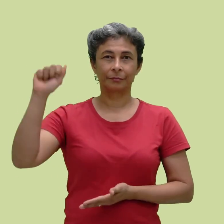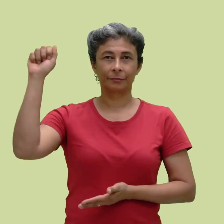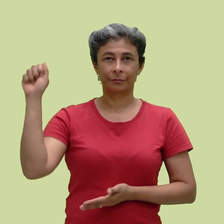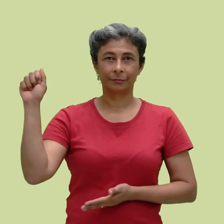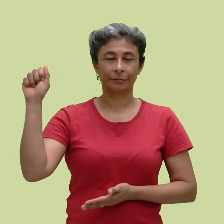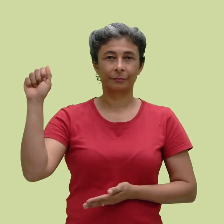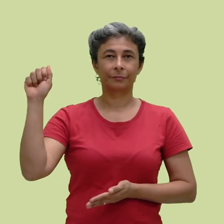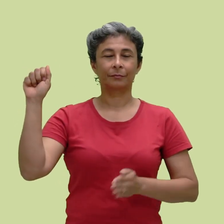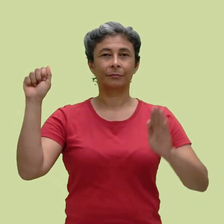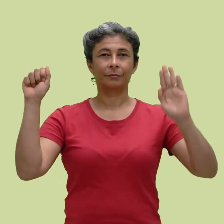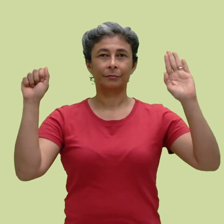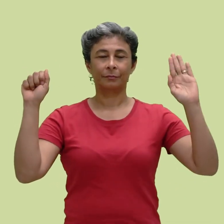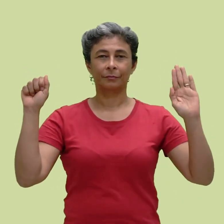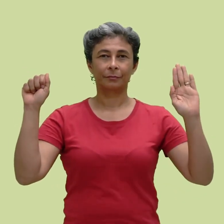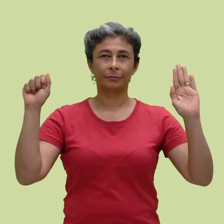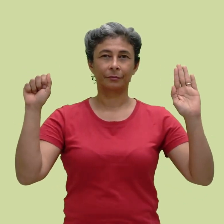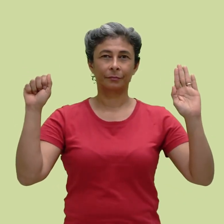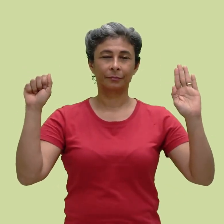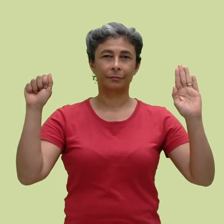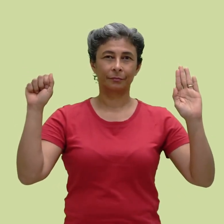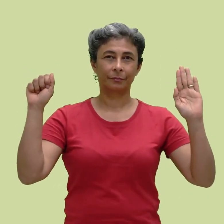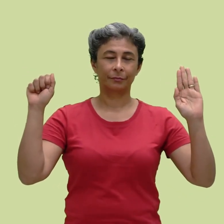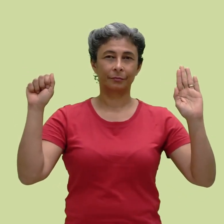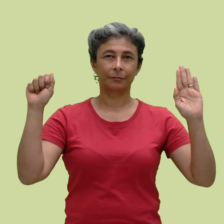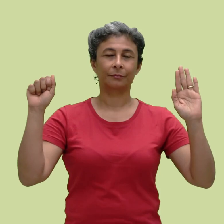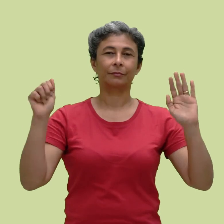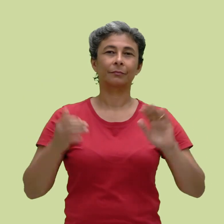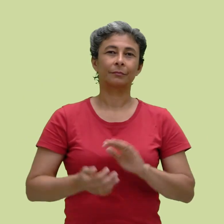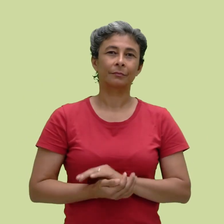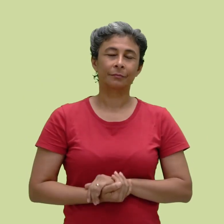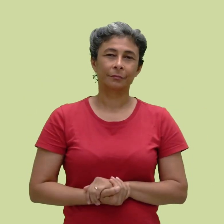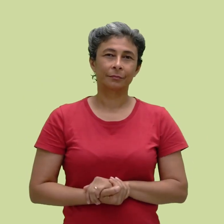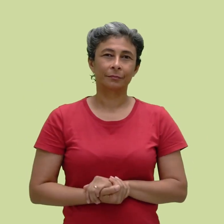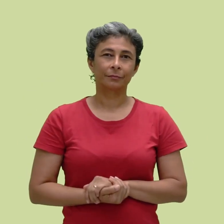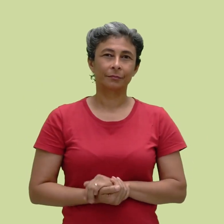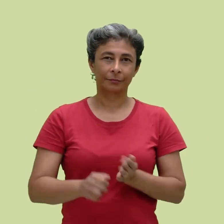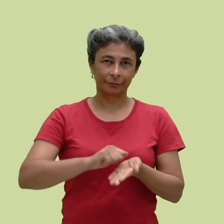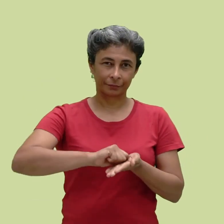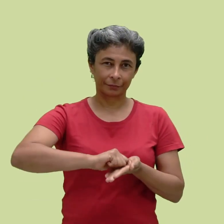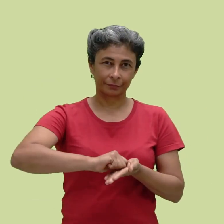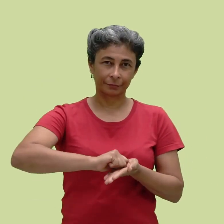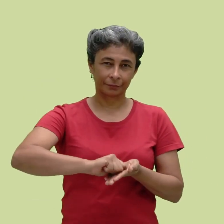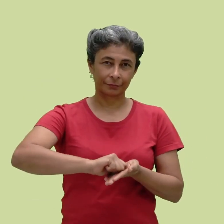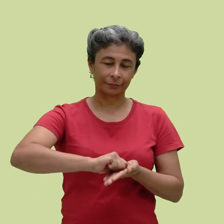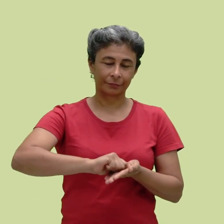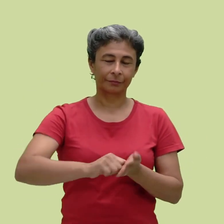Mão fechada em S e a outra mão aberta com os dedos juntos. Apagar.